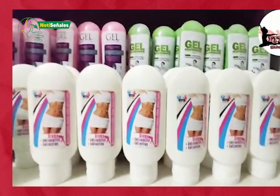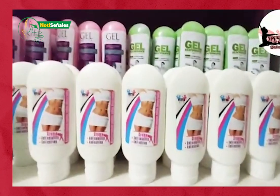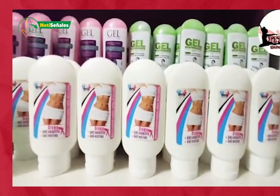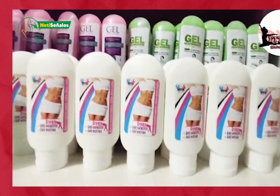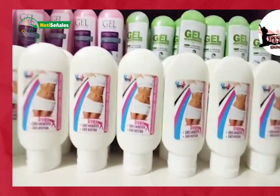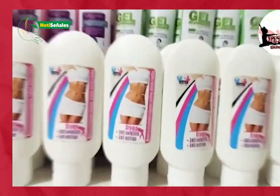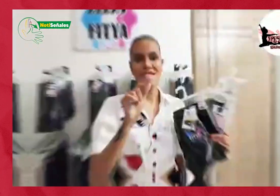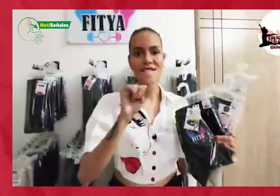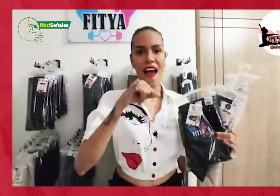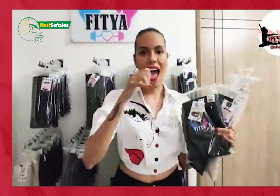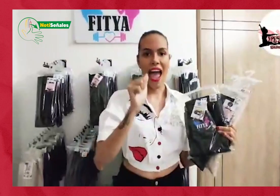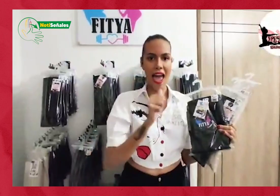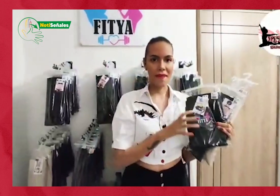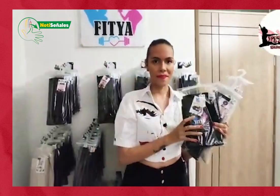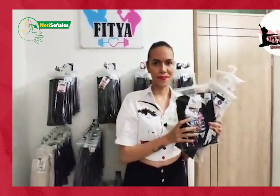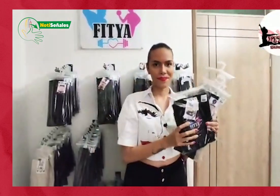Esta es la línea de fajas,